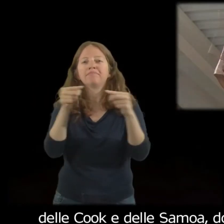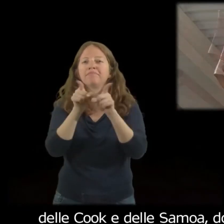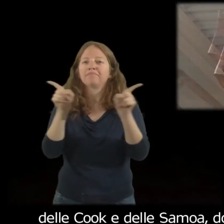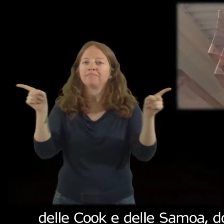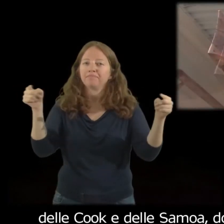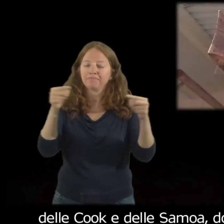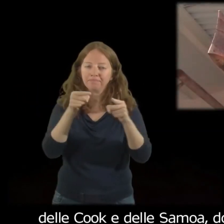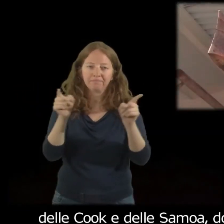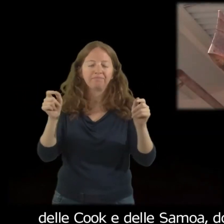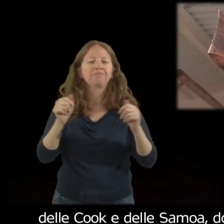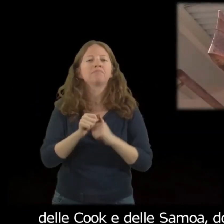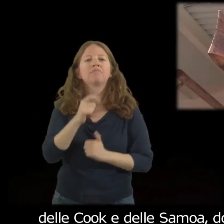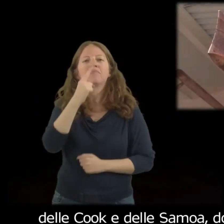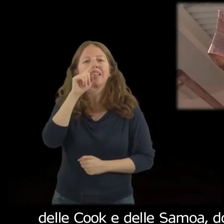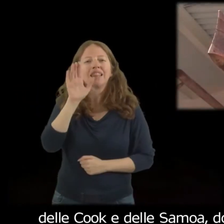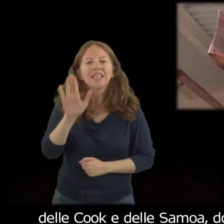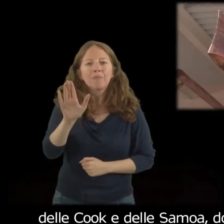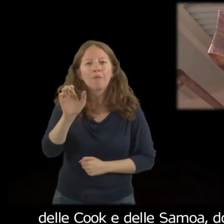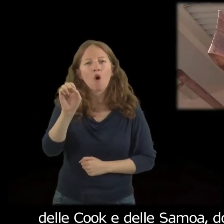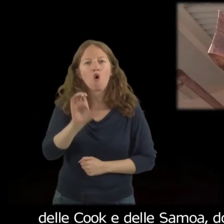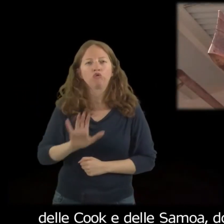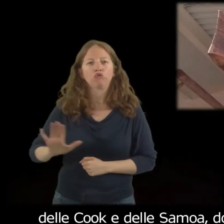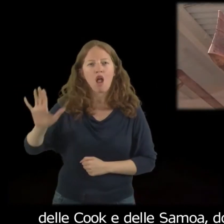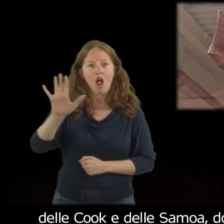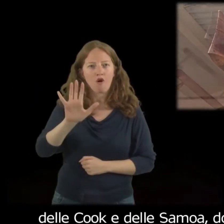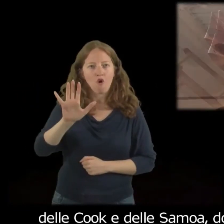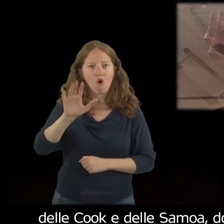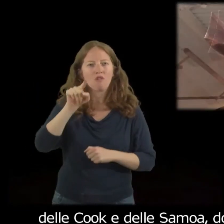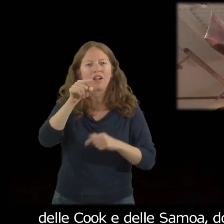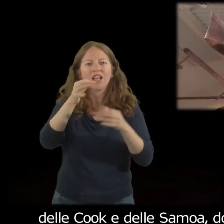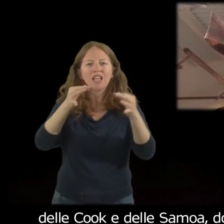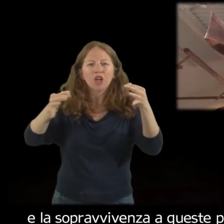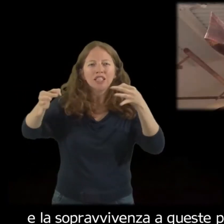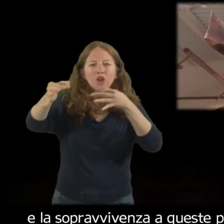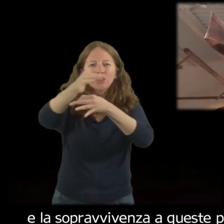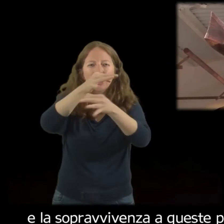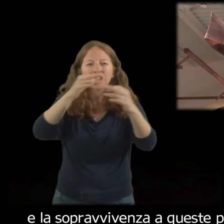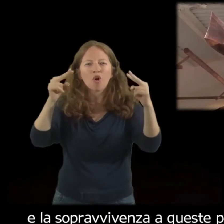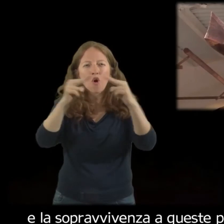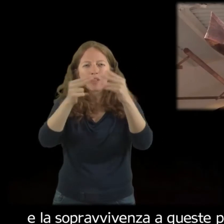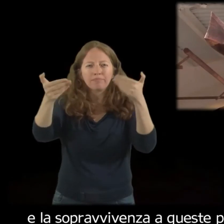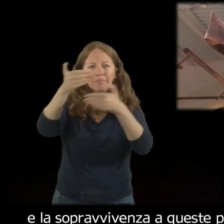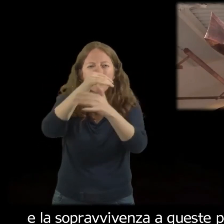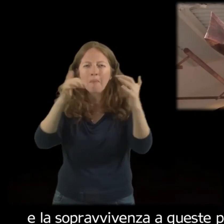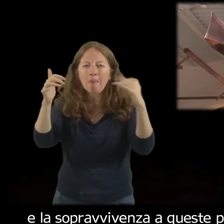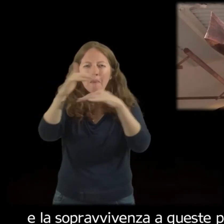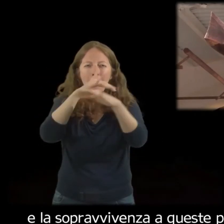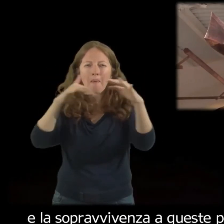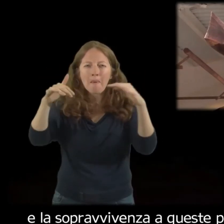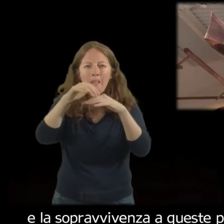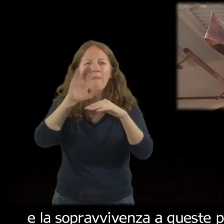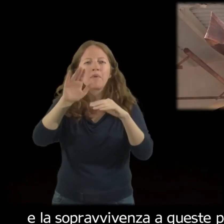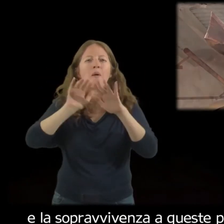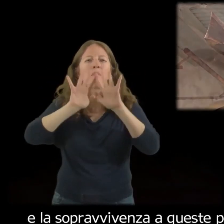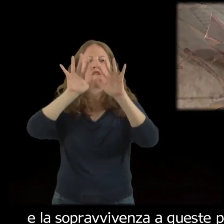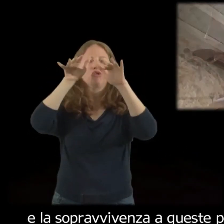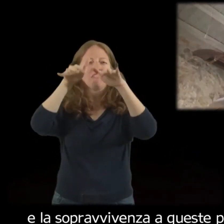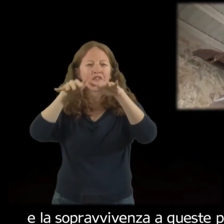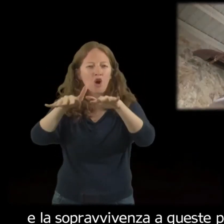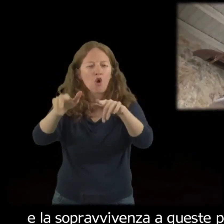delle Cuc e delle Samoa, dove le comunicazioni e la pesca via mare hanno garantito la sussistenza e la sopravvivenza a queste popolazioni